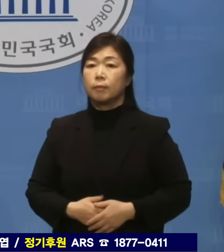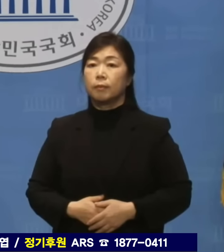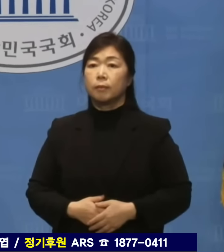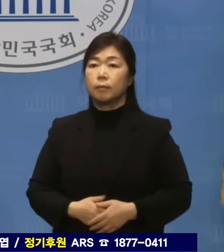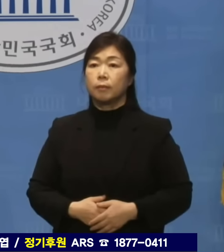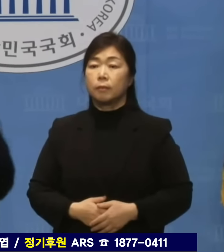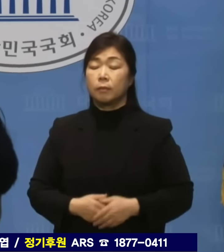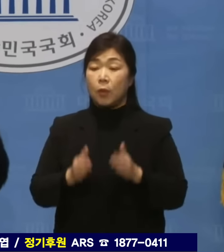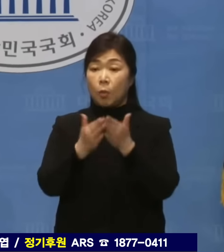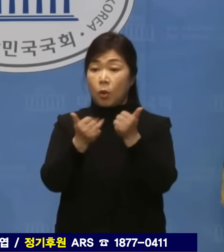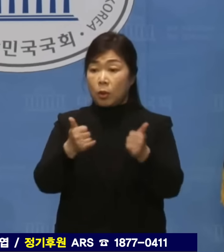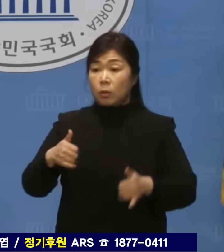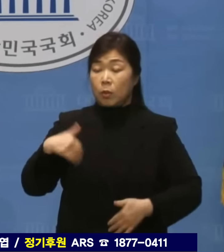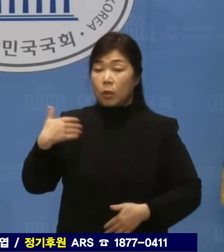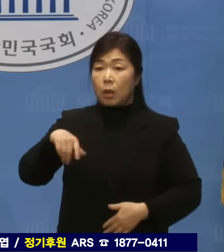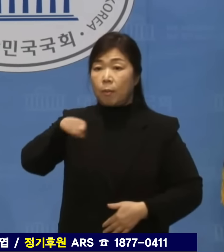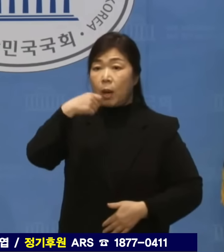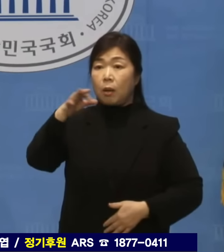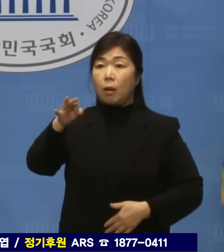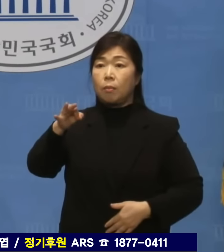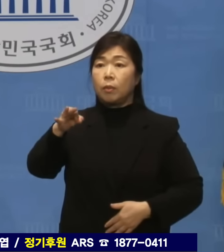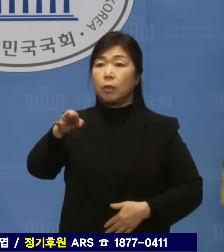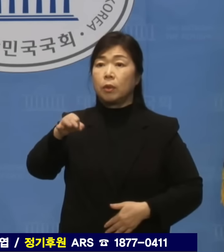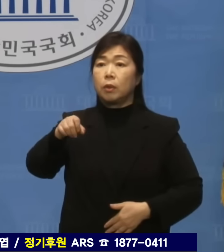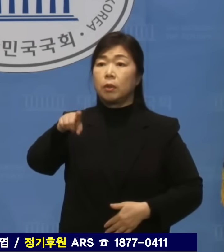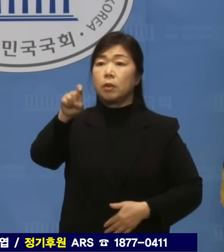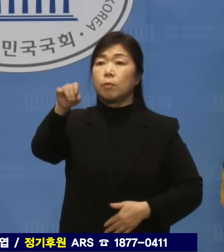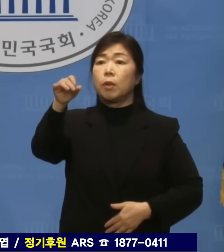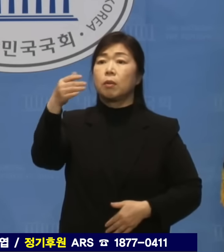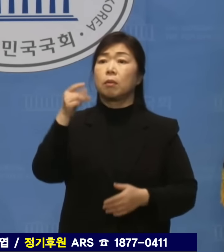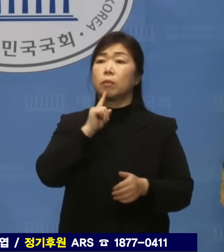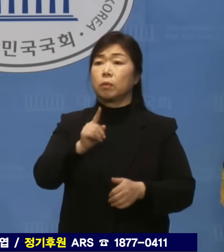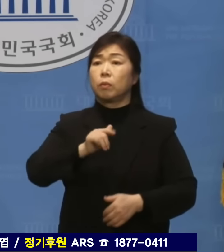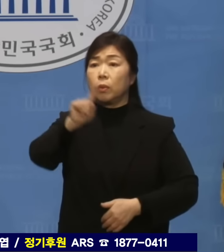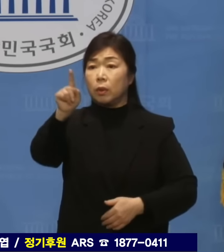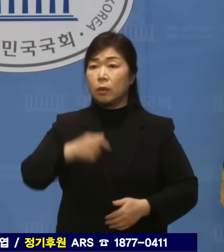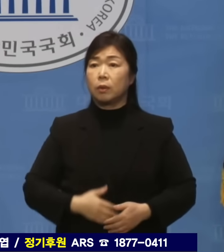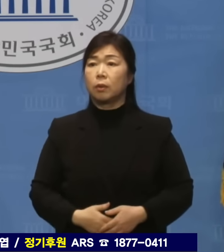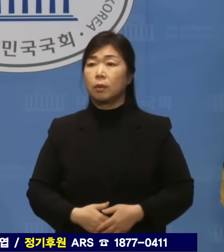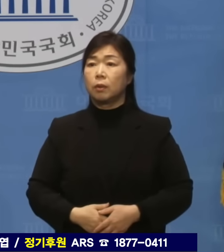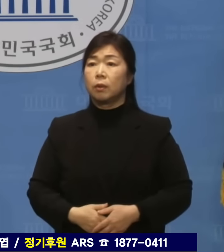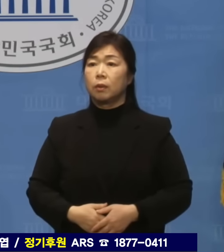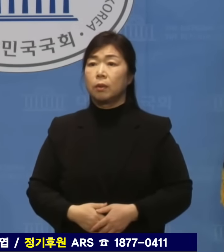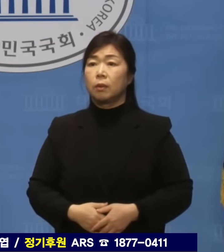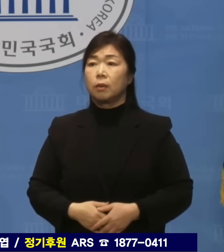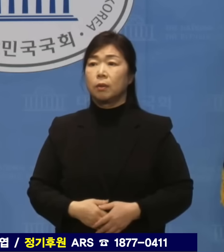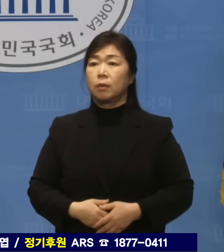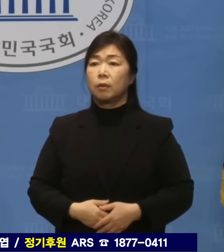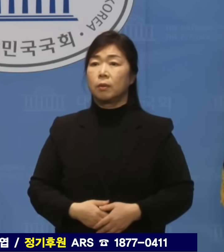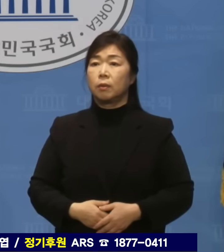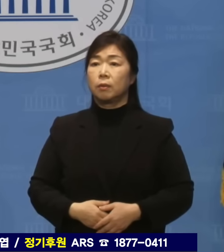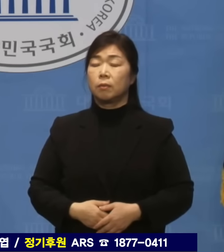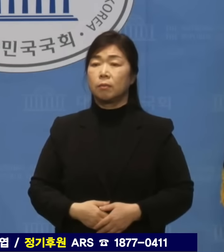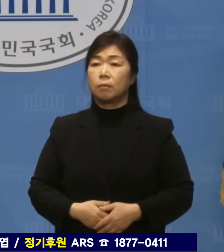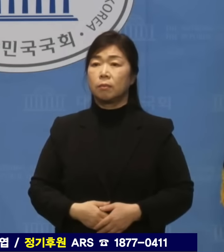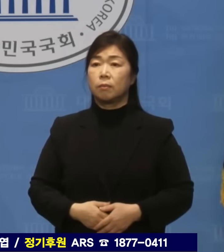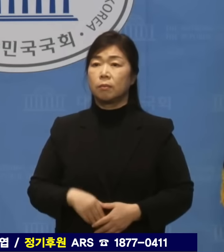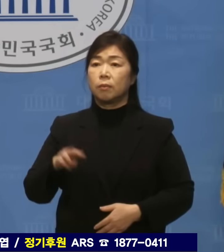본인도 모르는 밥값 10만원은 기소하면서 300만원짜리 명품백 수수는 아쉬운 일입니까?